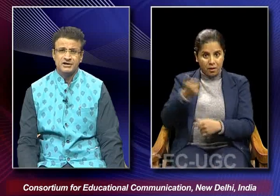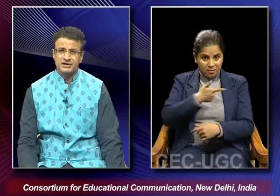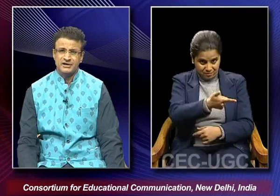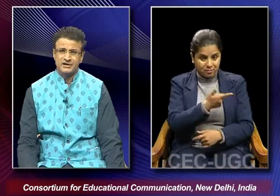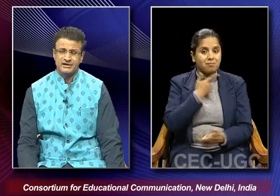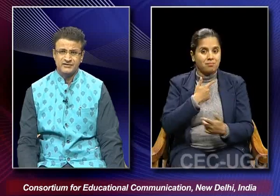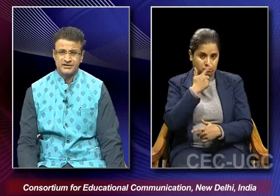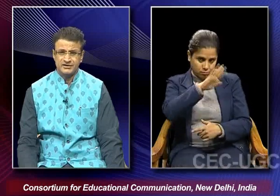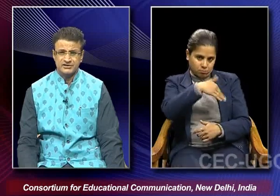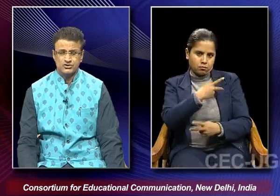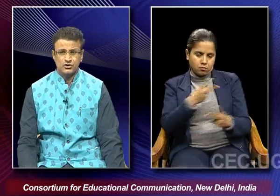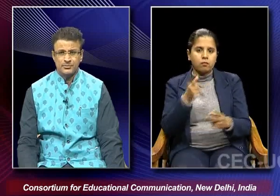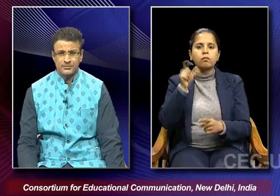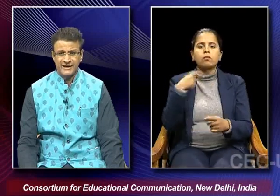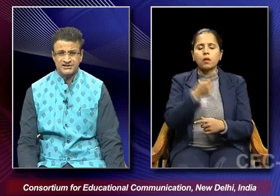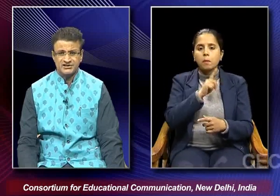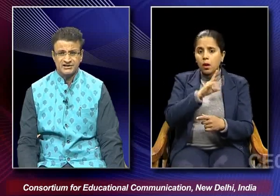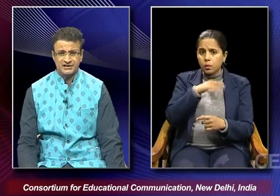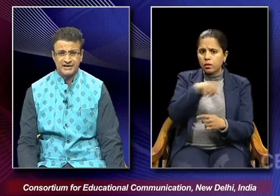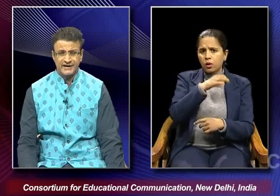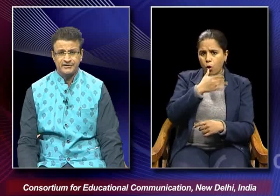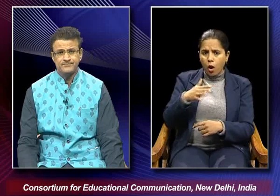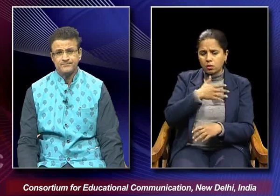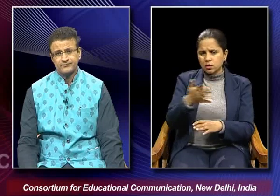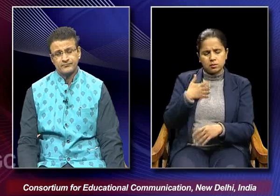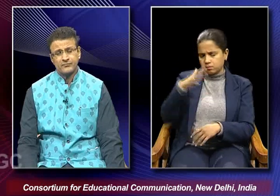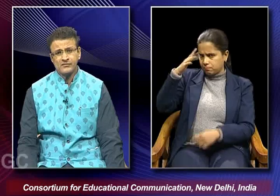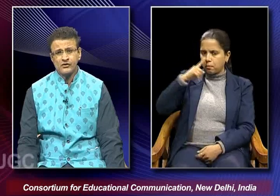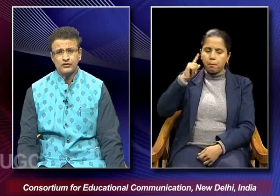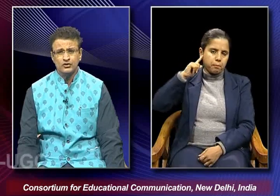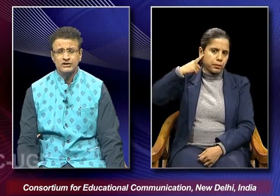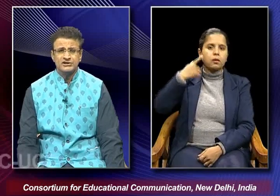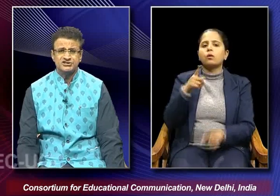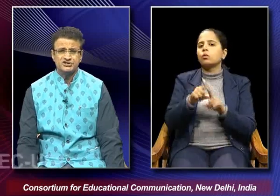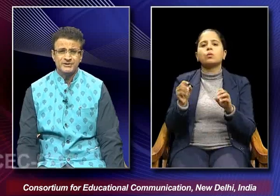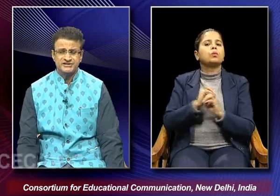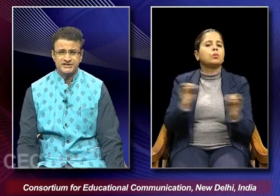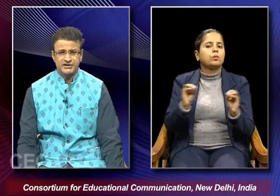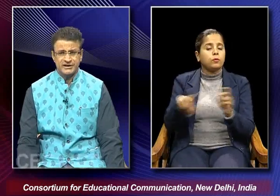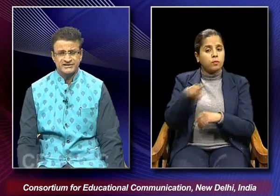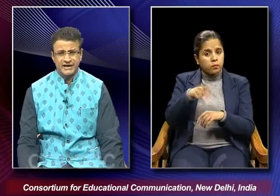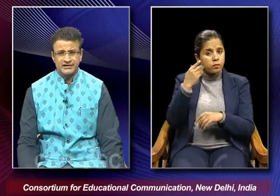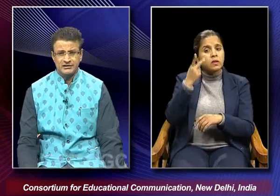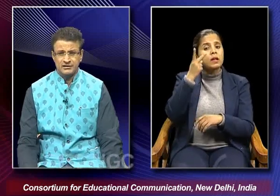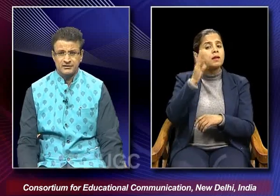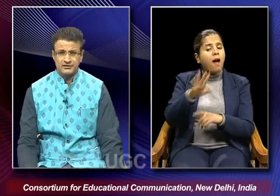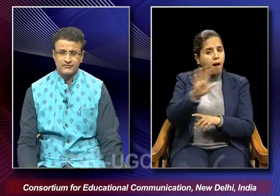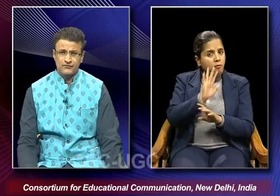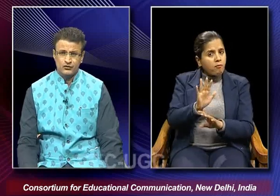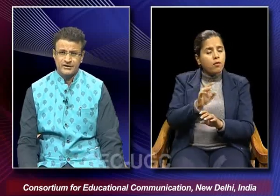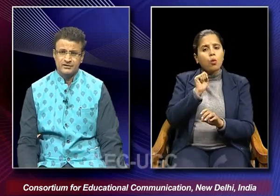in any way does not compromise till the end so she is being seen as an ideal